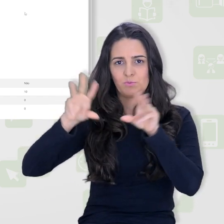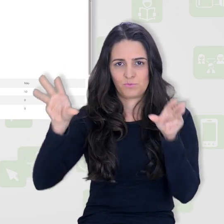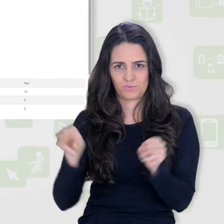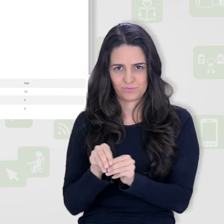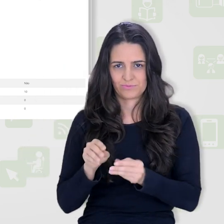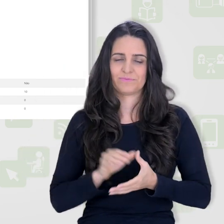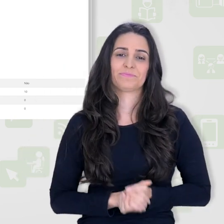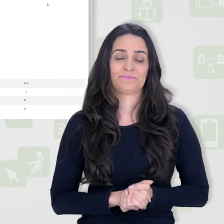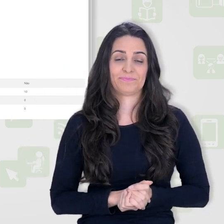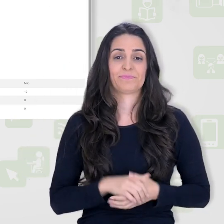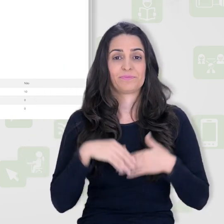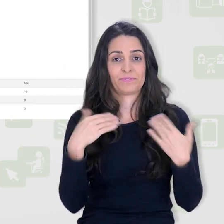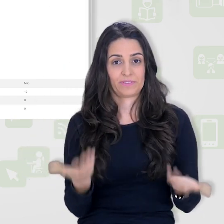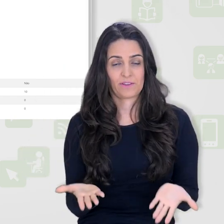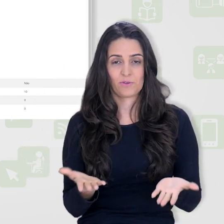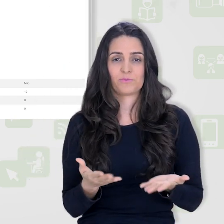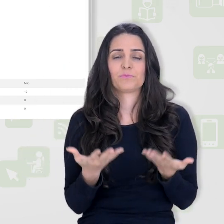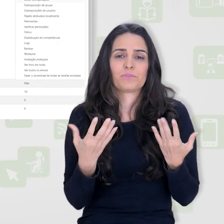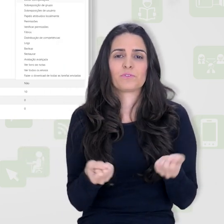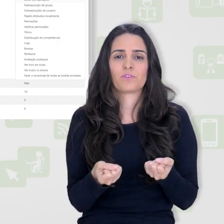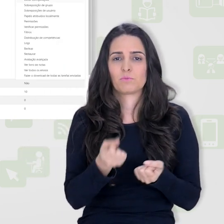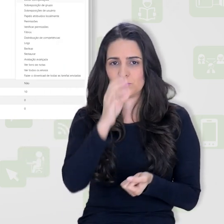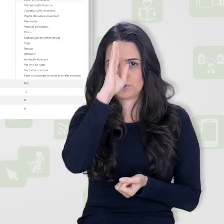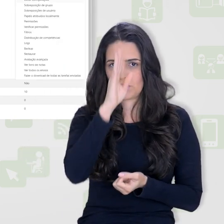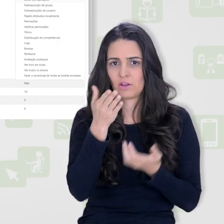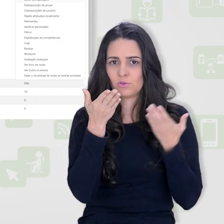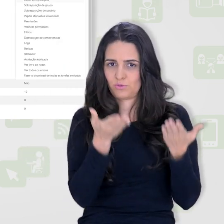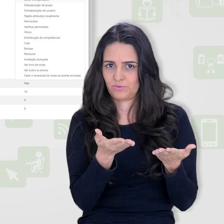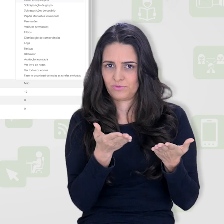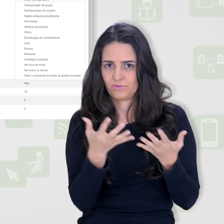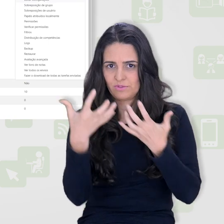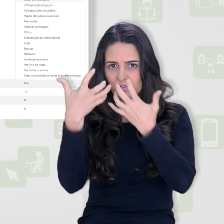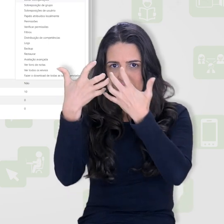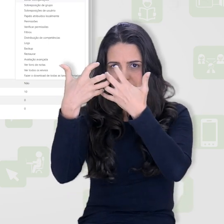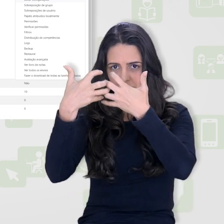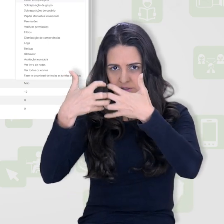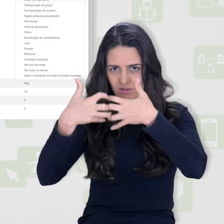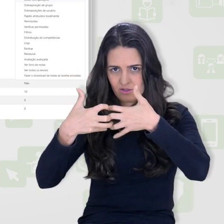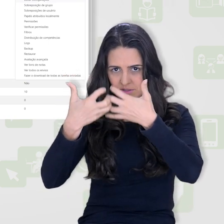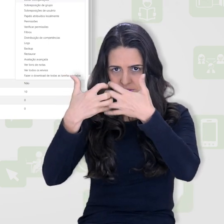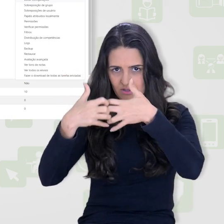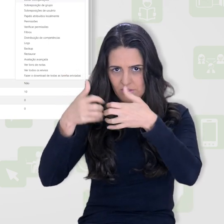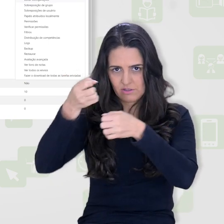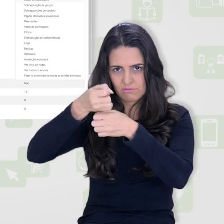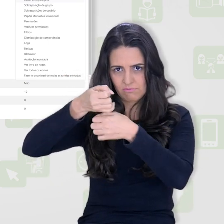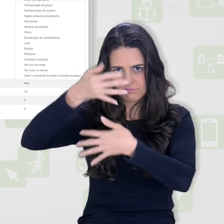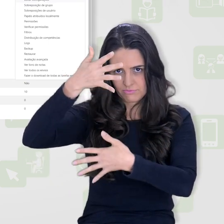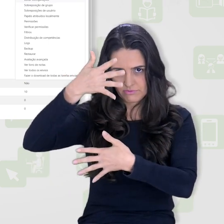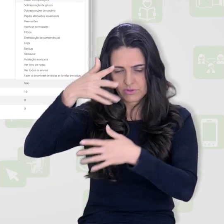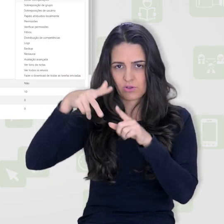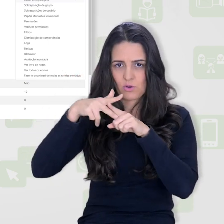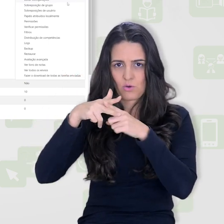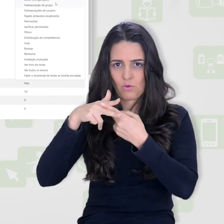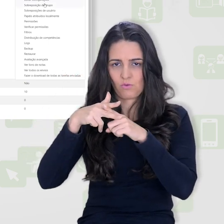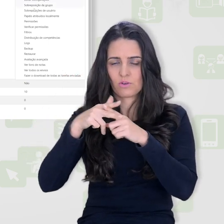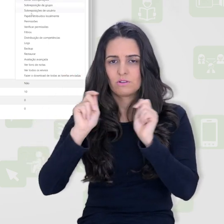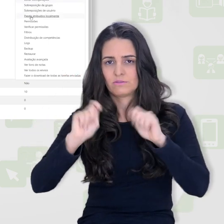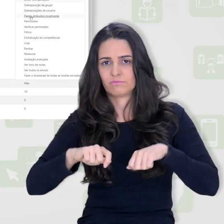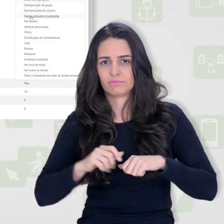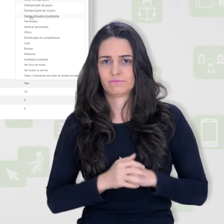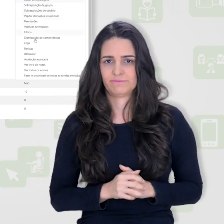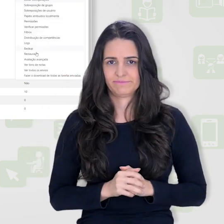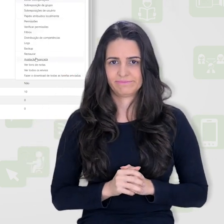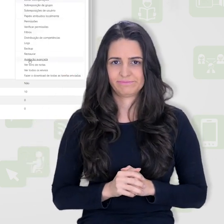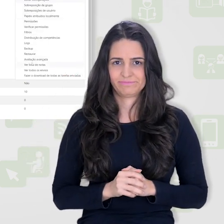Continuando aqui o nosso tutorial, nós podemos ir direto aqui nessa engrenagem, nesse menu de configurações e